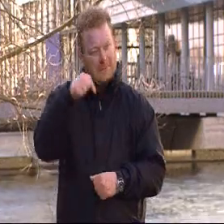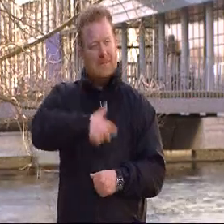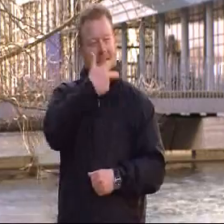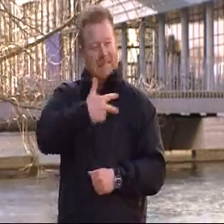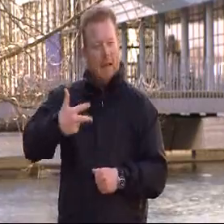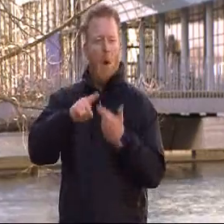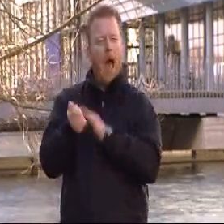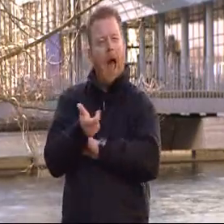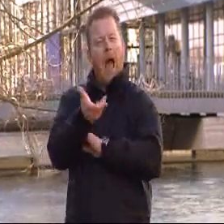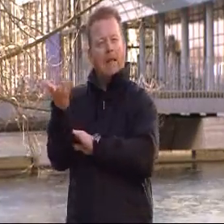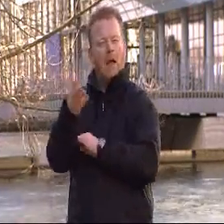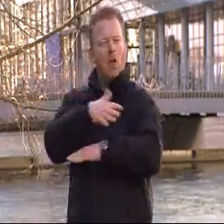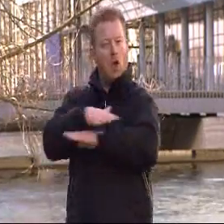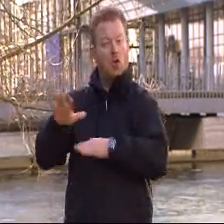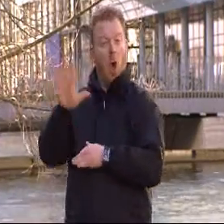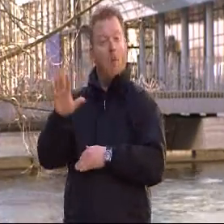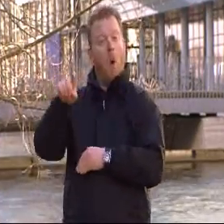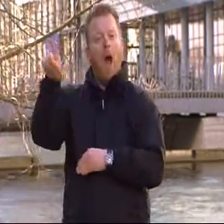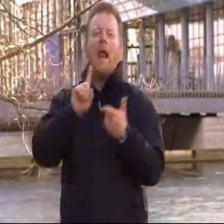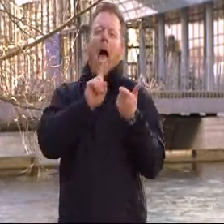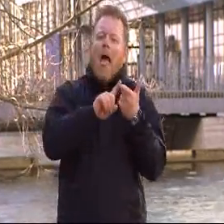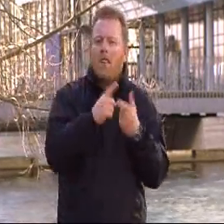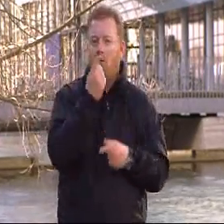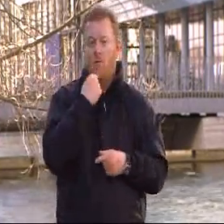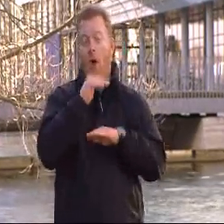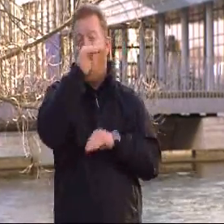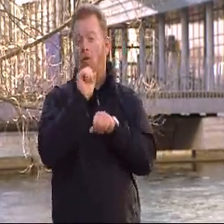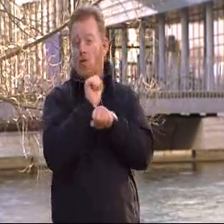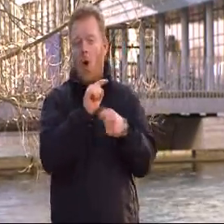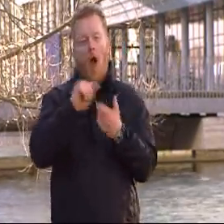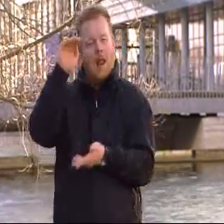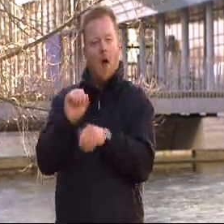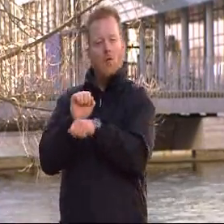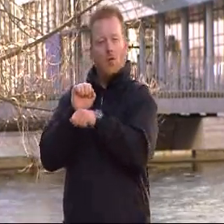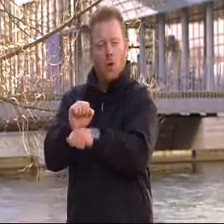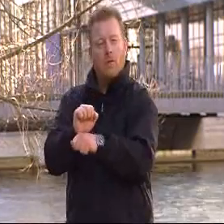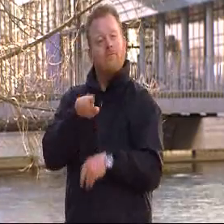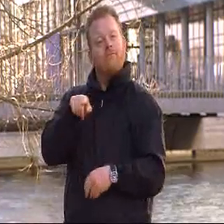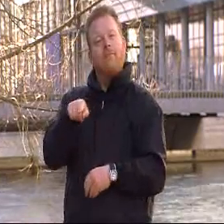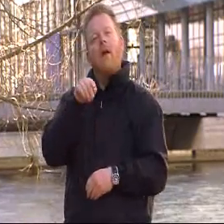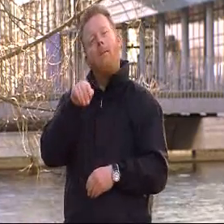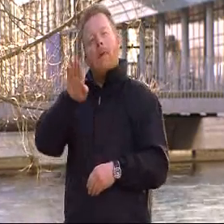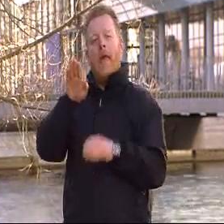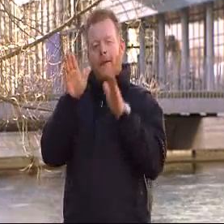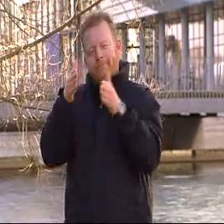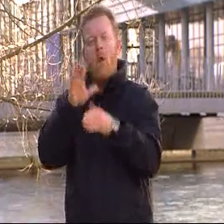I Danmark og i andre kystområder har man også en anden form for højtryk og lavtryk. Det er nogle mere en slags